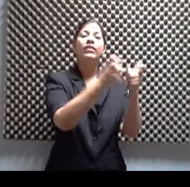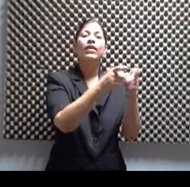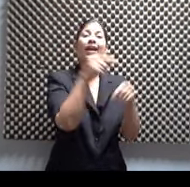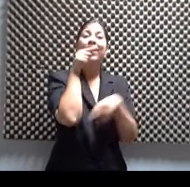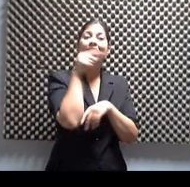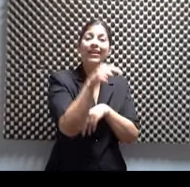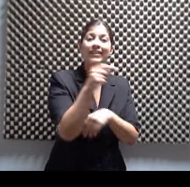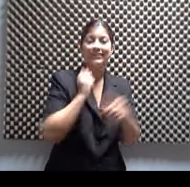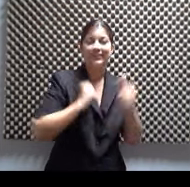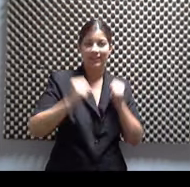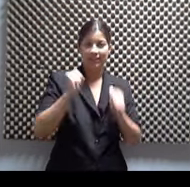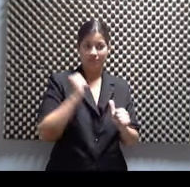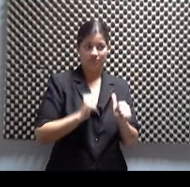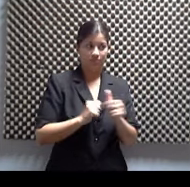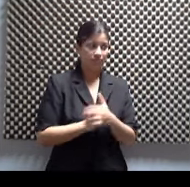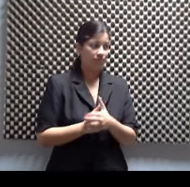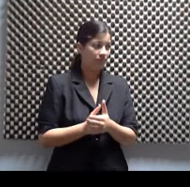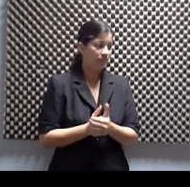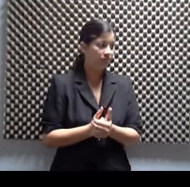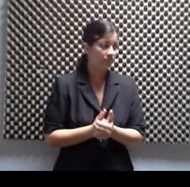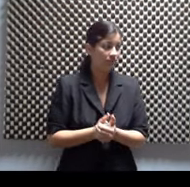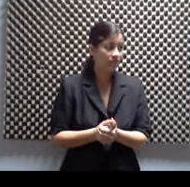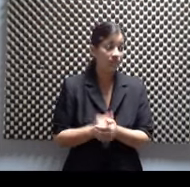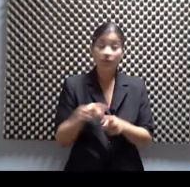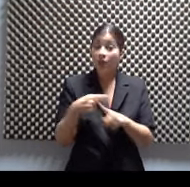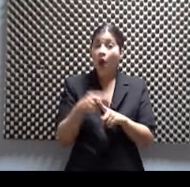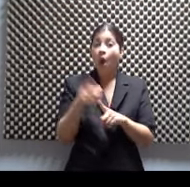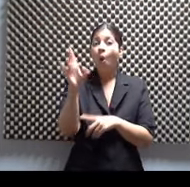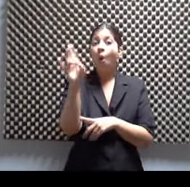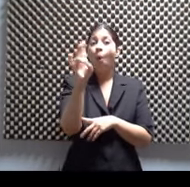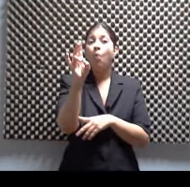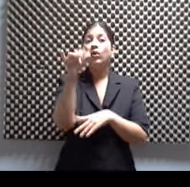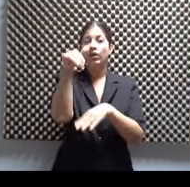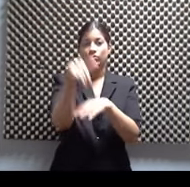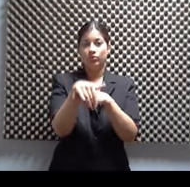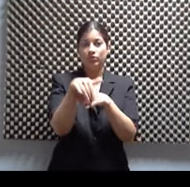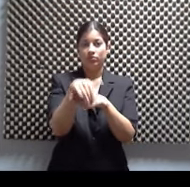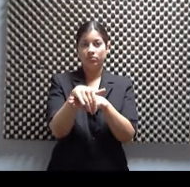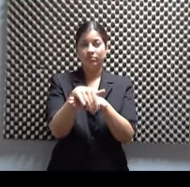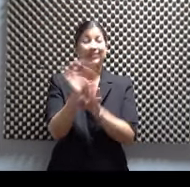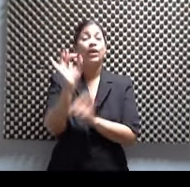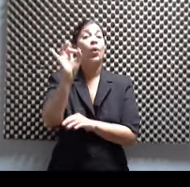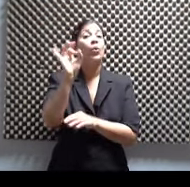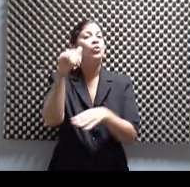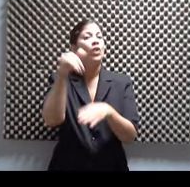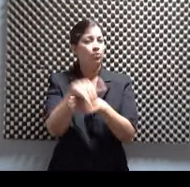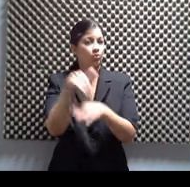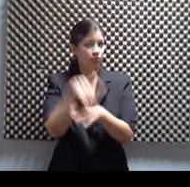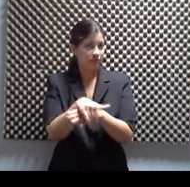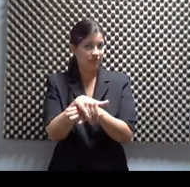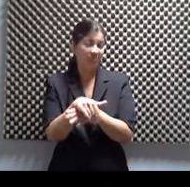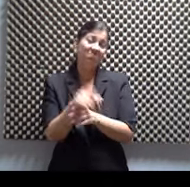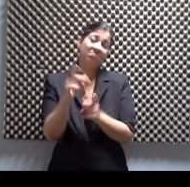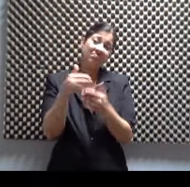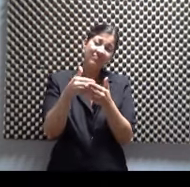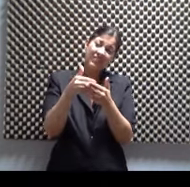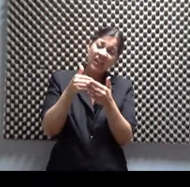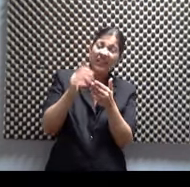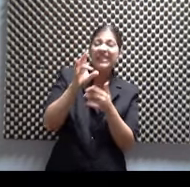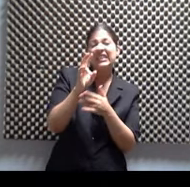cuando llegue. Ok. Y las funciones son a las 8. A las 8 de la noche. O sea, que deben llegar antes, vamos, 7 y media, 7, por la cuestión